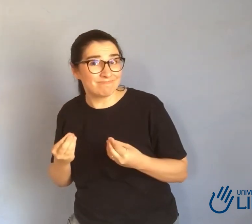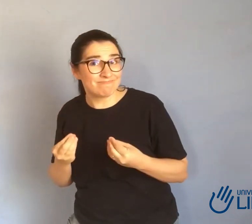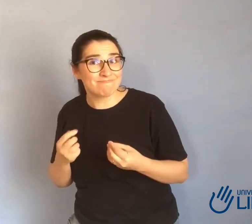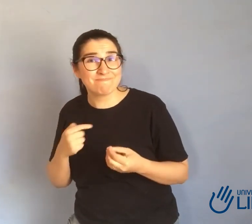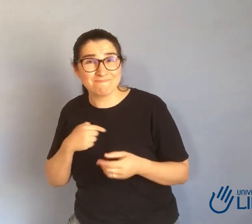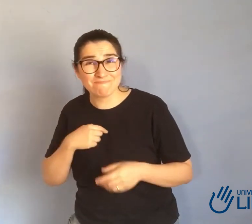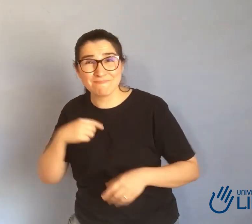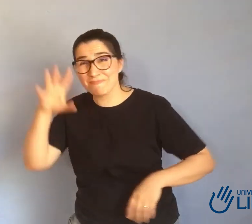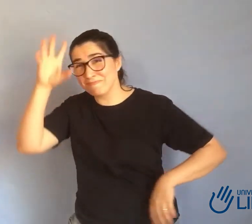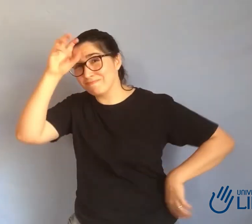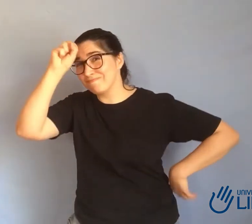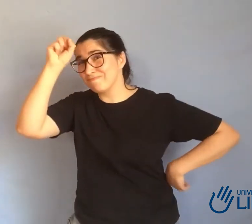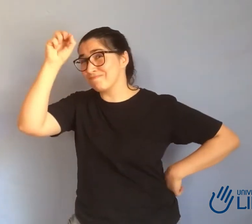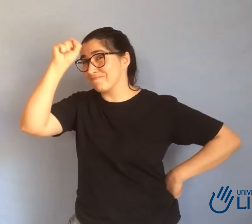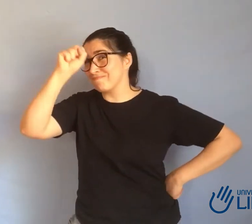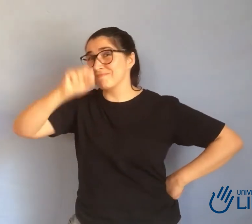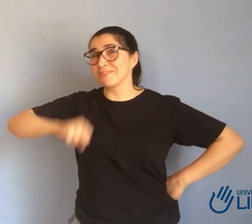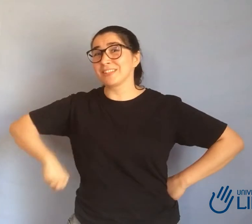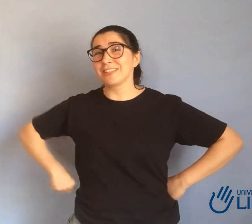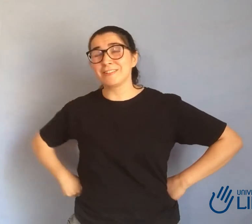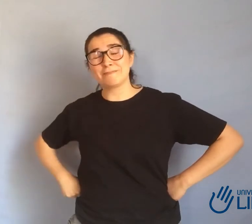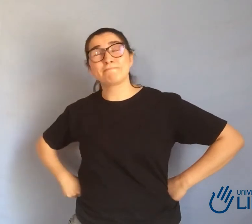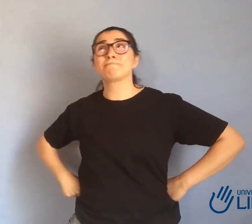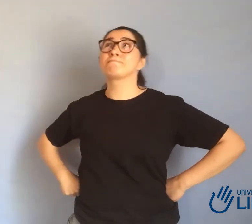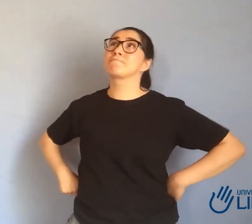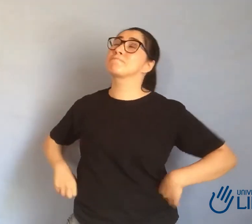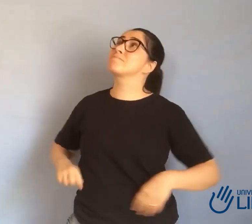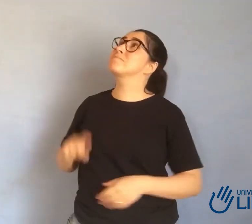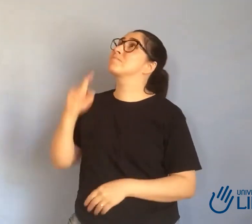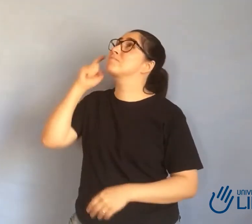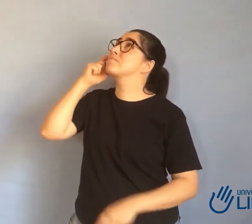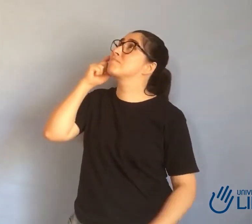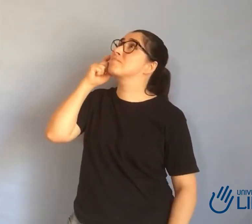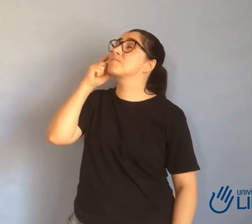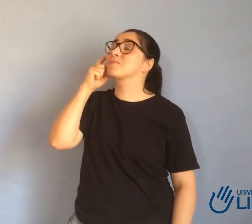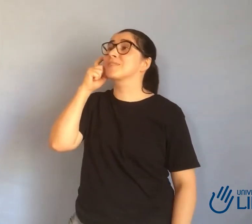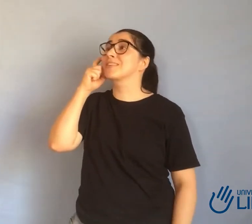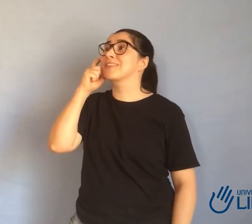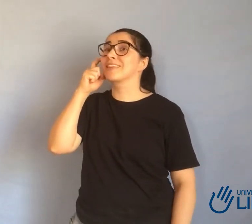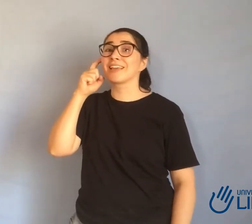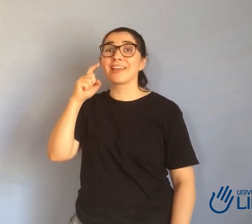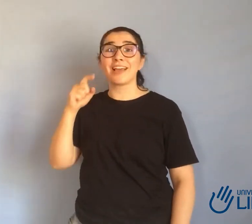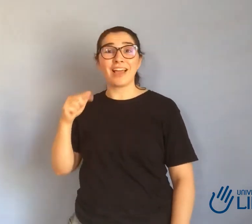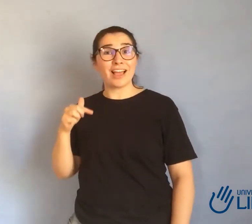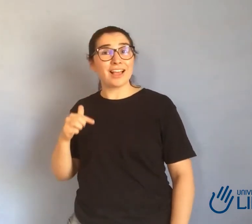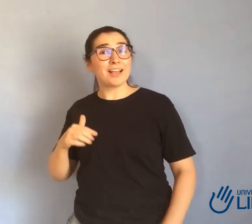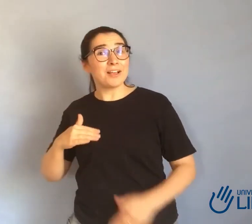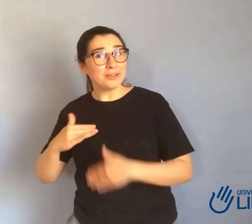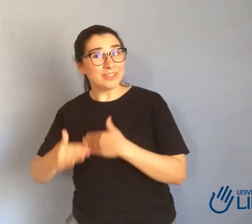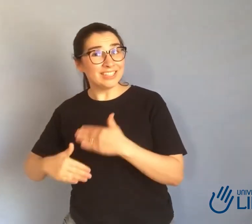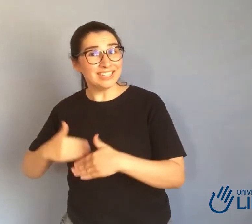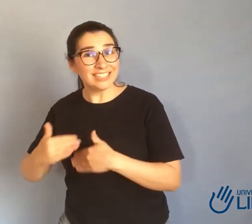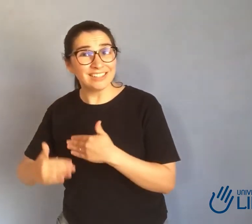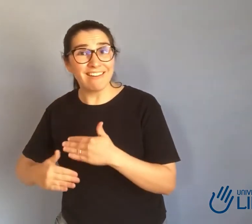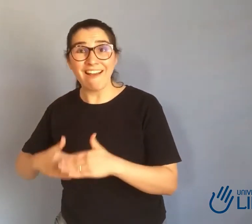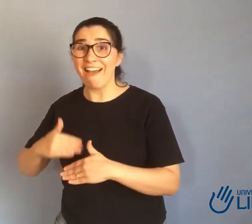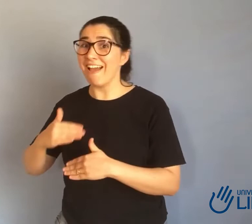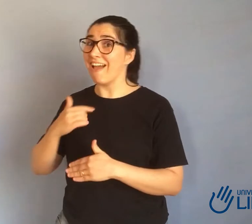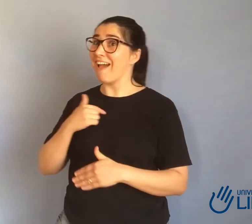fiquei até reflexiva, né? Será que eu entro? Será que eu não entro? E aí quando eu entrei também fiquei duvidosa porque será